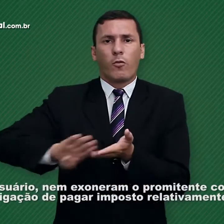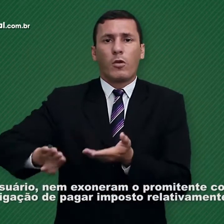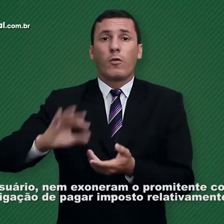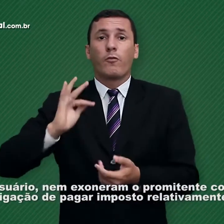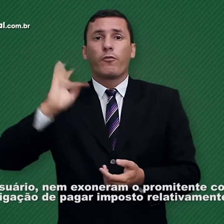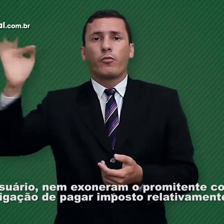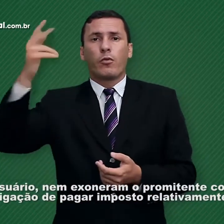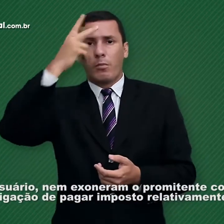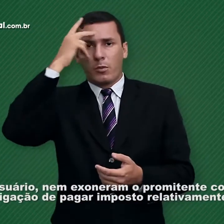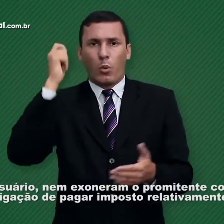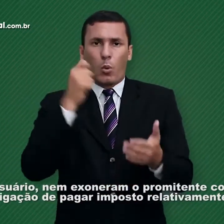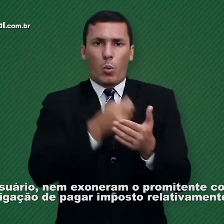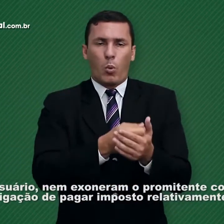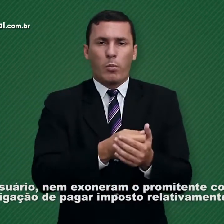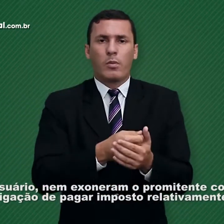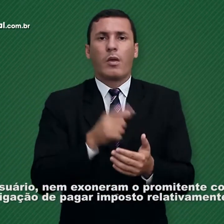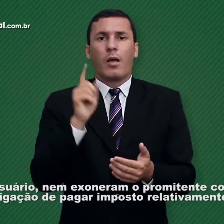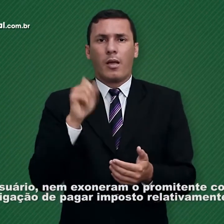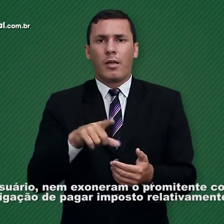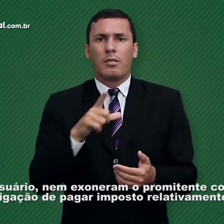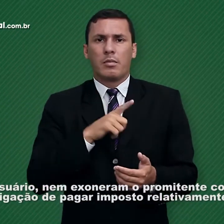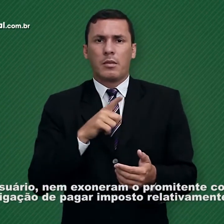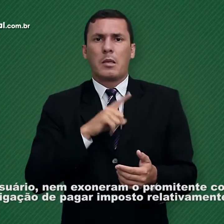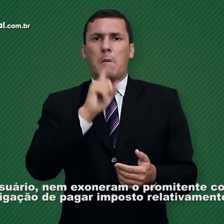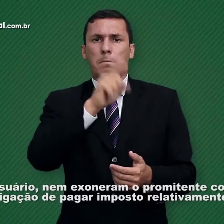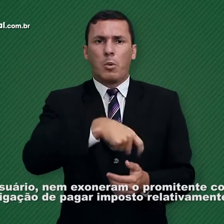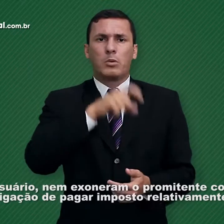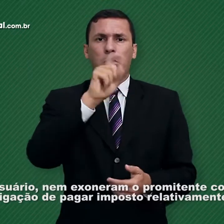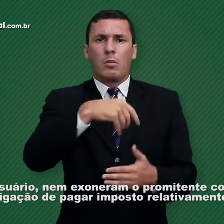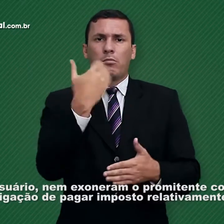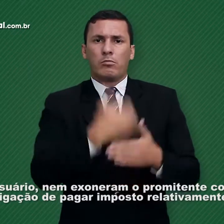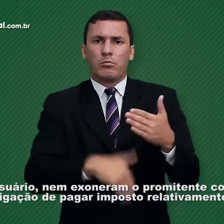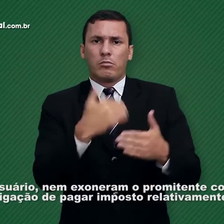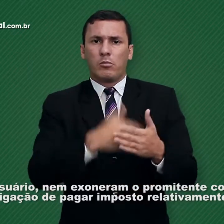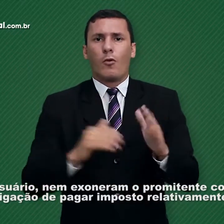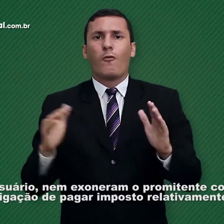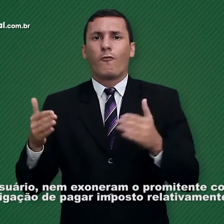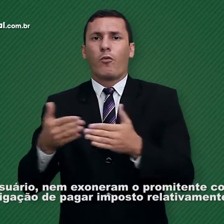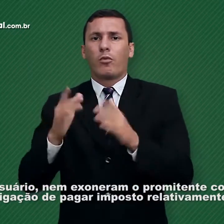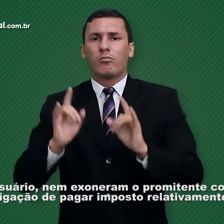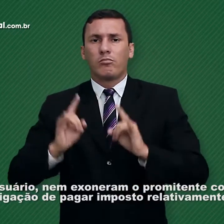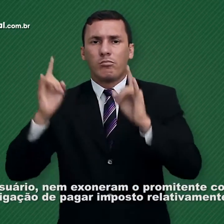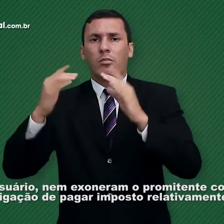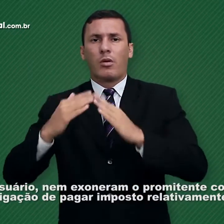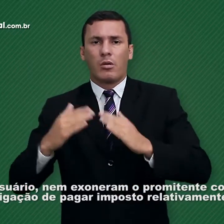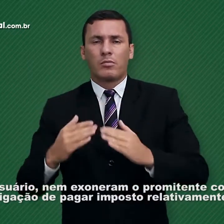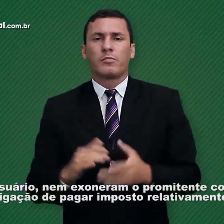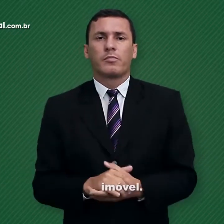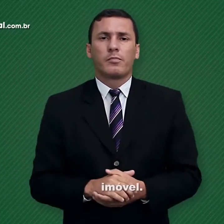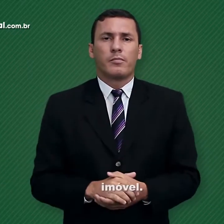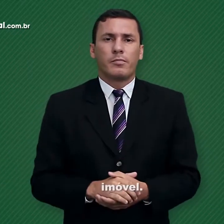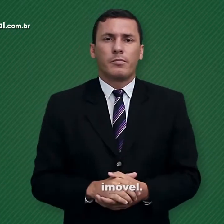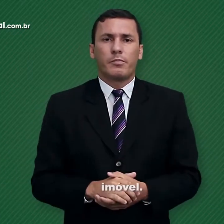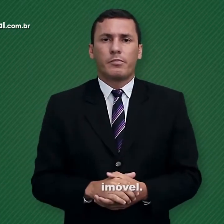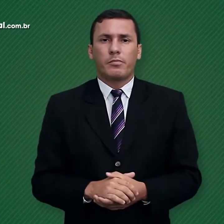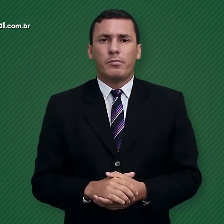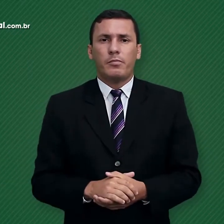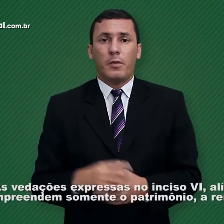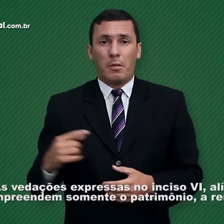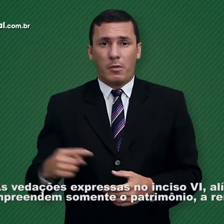exonerem o promitente comprador da obrigação de pagar imposto relativamente ao bem imóvel §